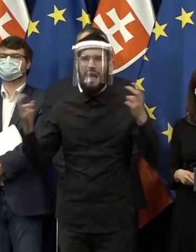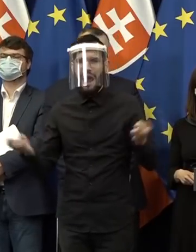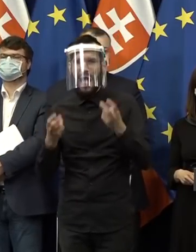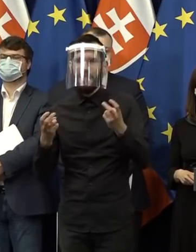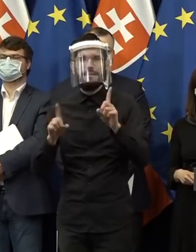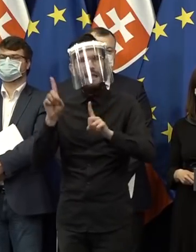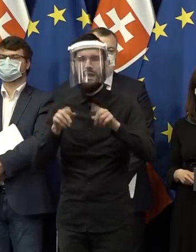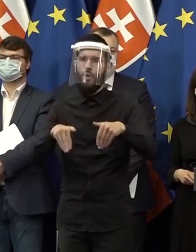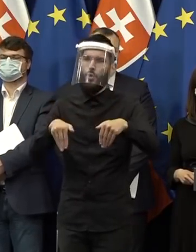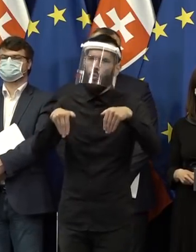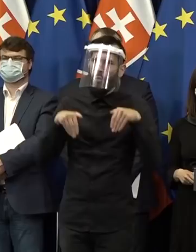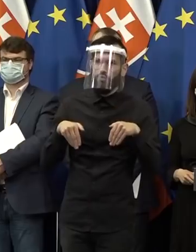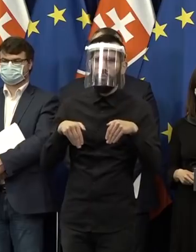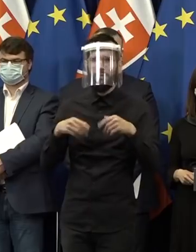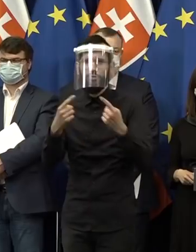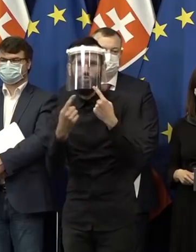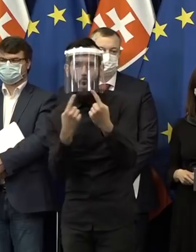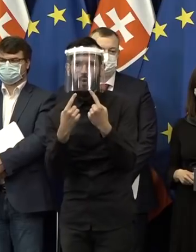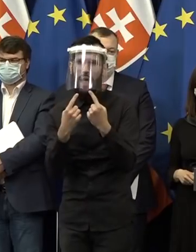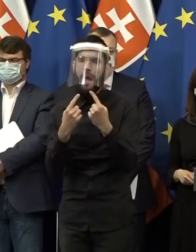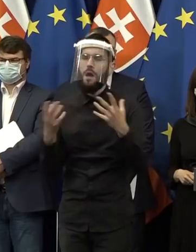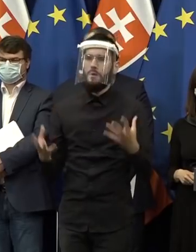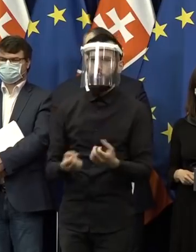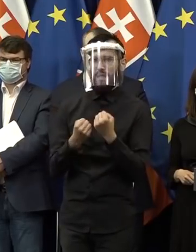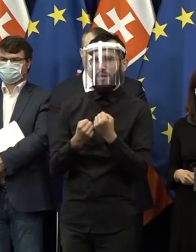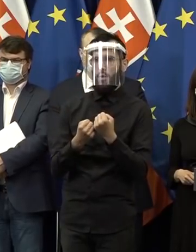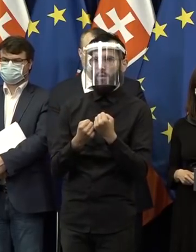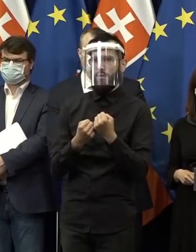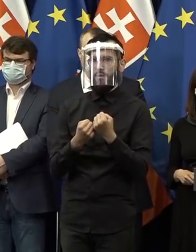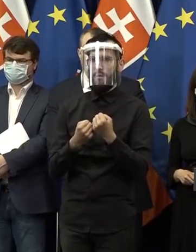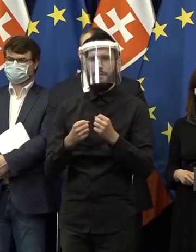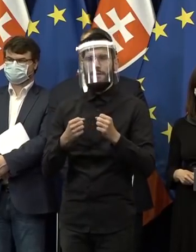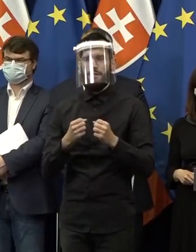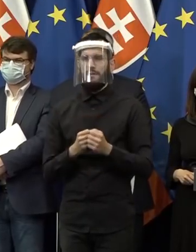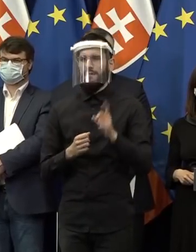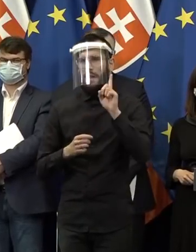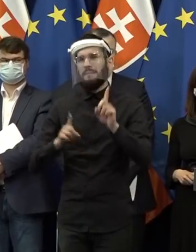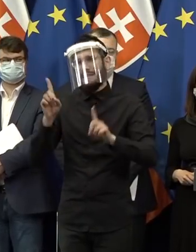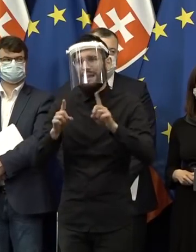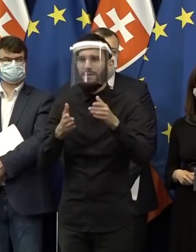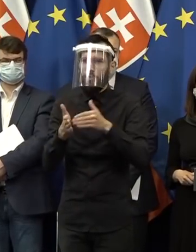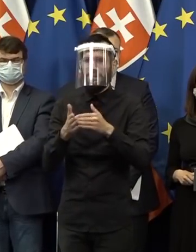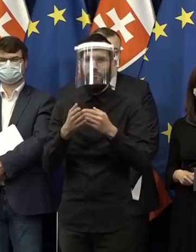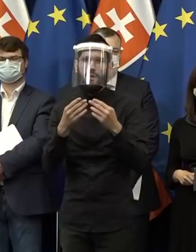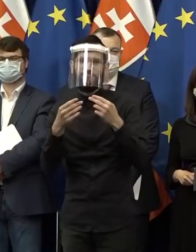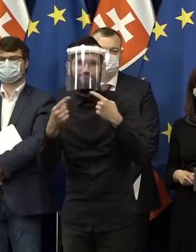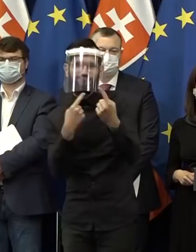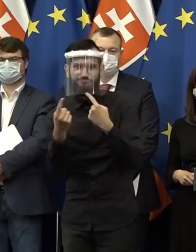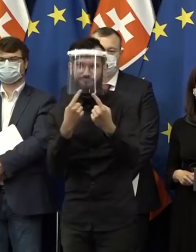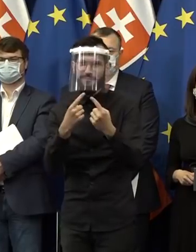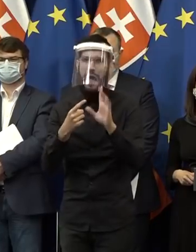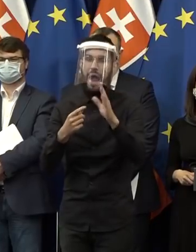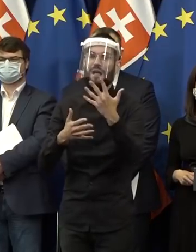kompromisu. Myslím si, že sme našli dobrý kompromis. Samozrejme, niekedy to potreboval aj dlhšiu debatu, ale